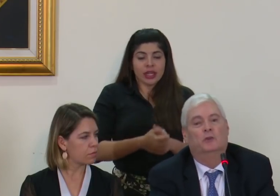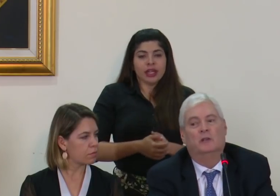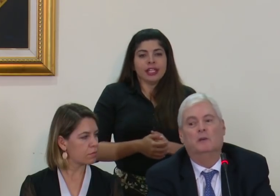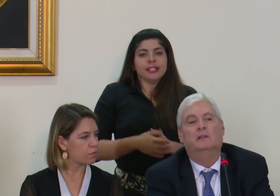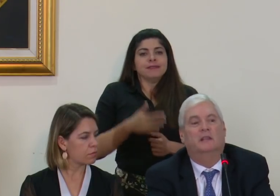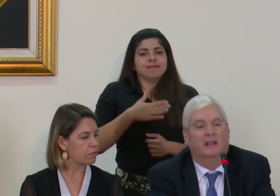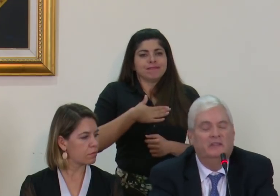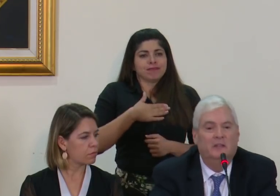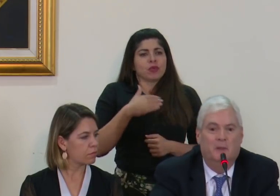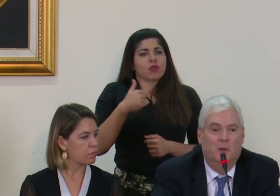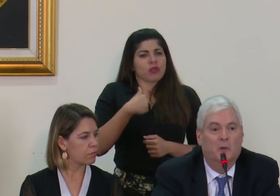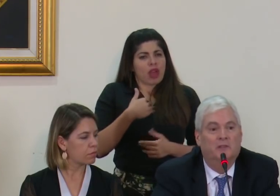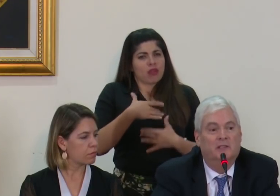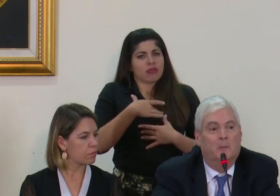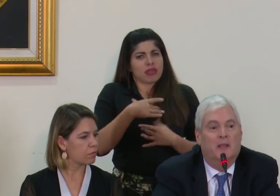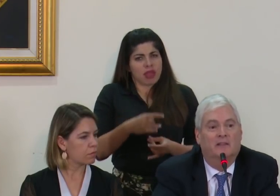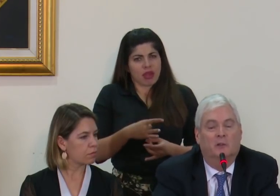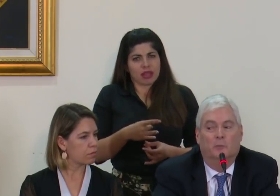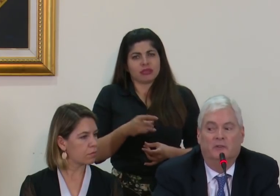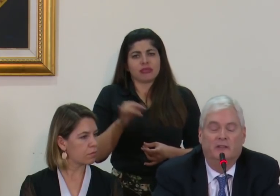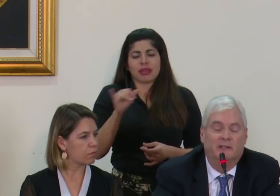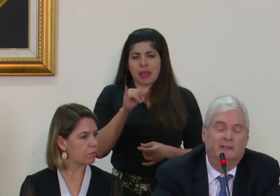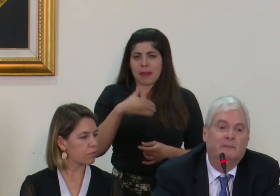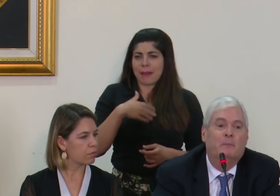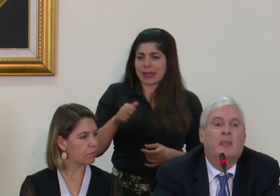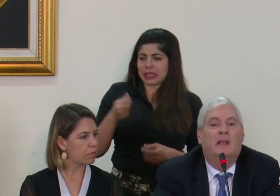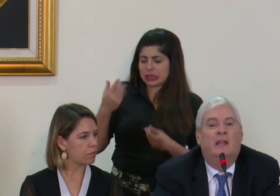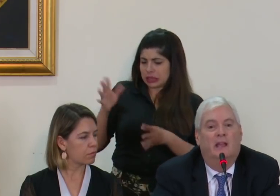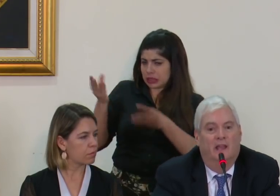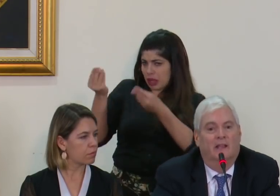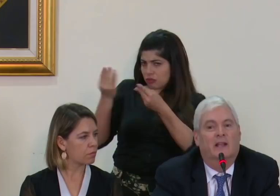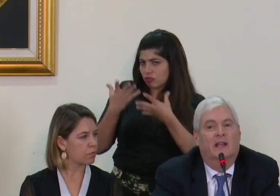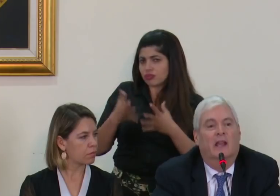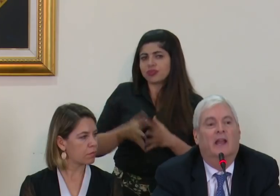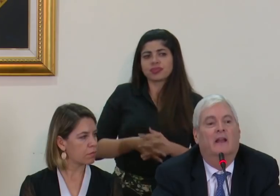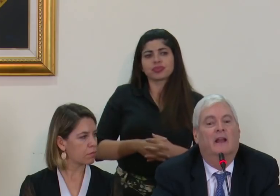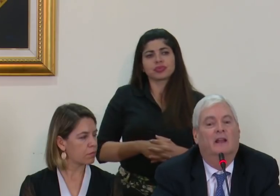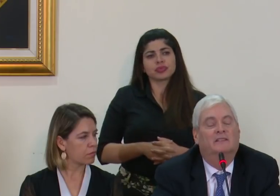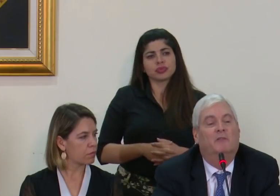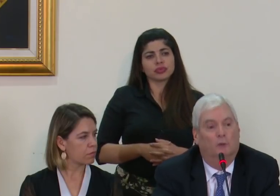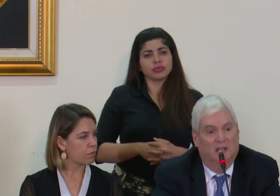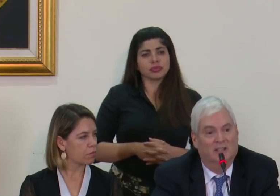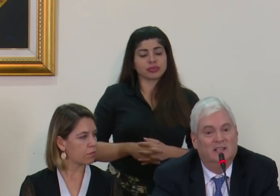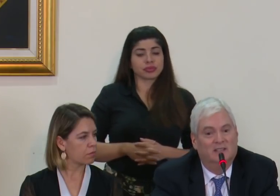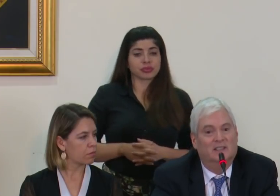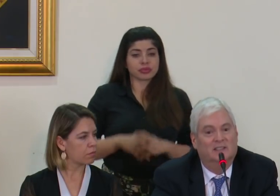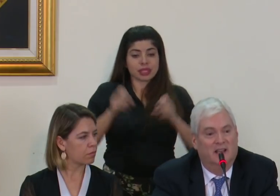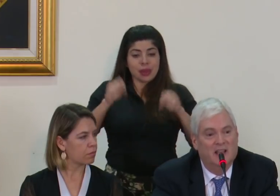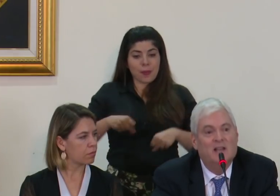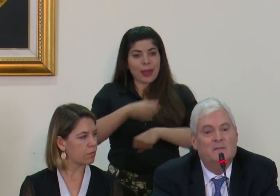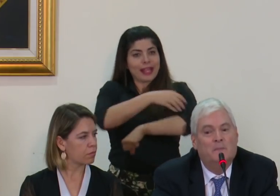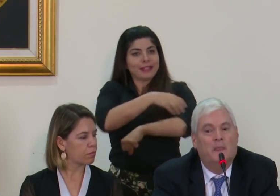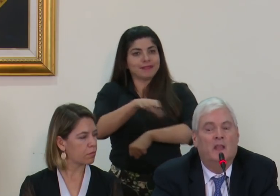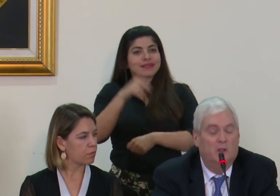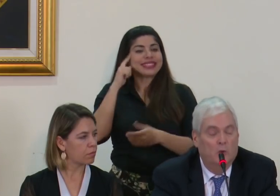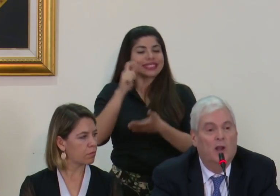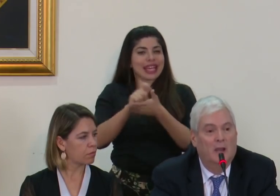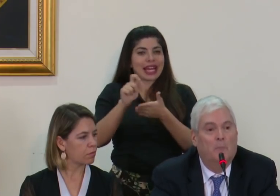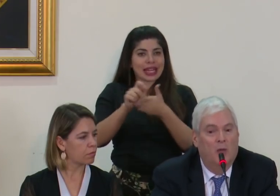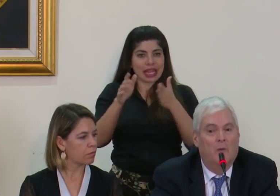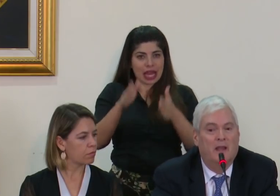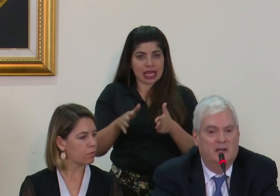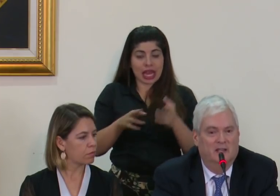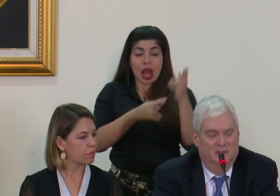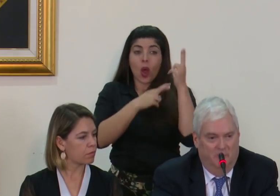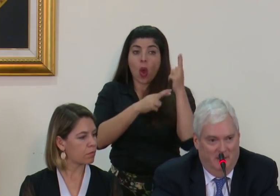yo tengo el interés y me lo dijo así también el señor presidente en que se fortalezca la secretaría y